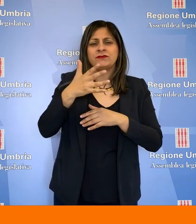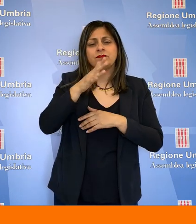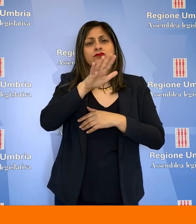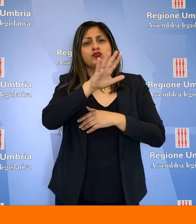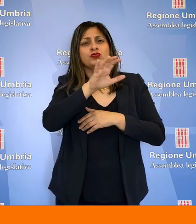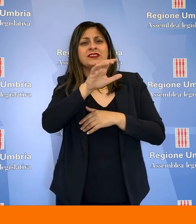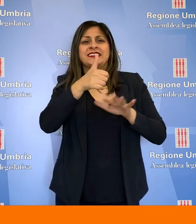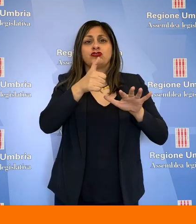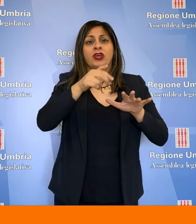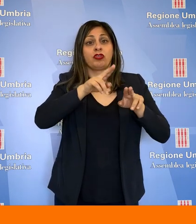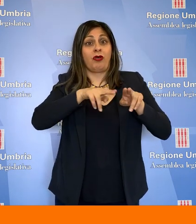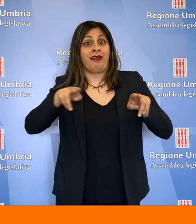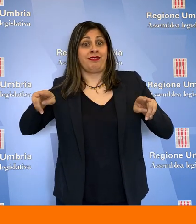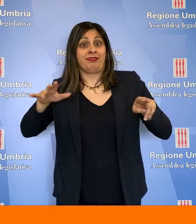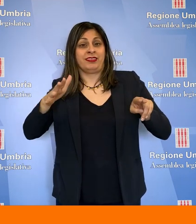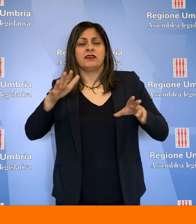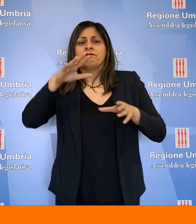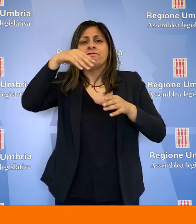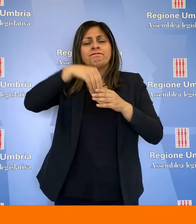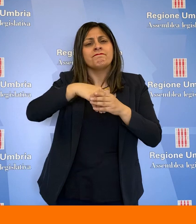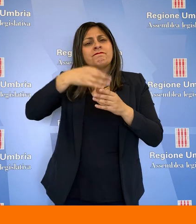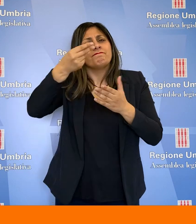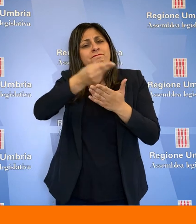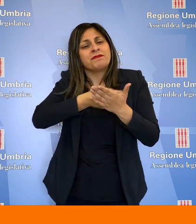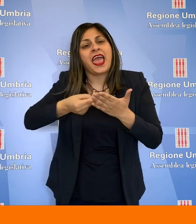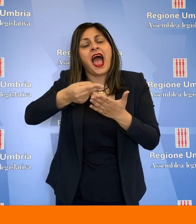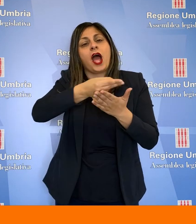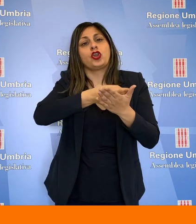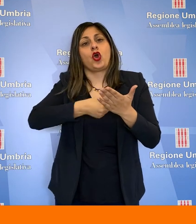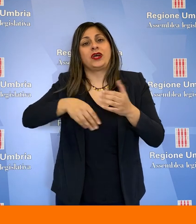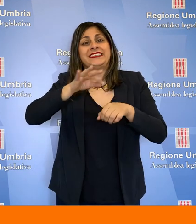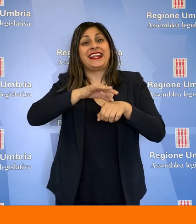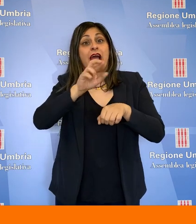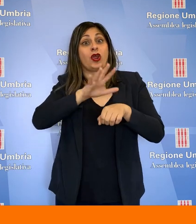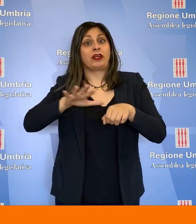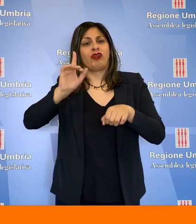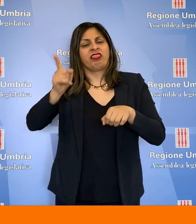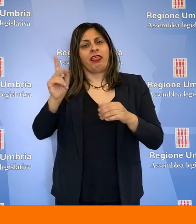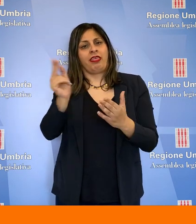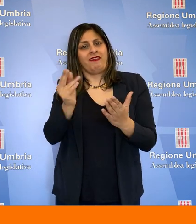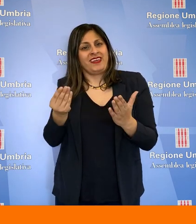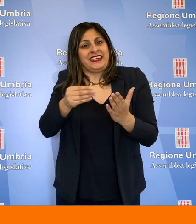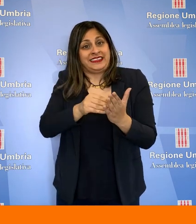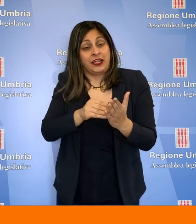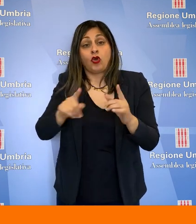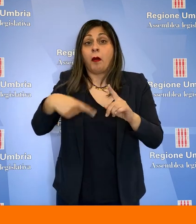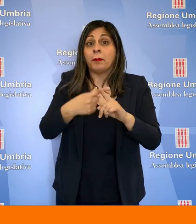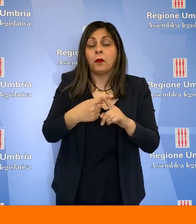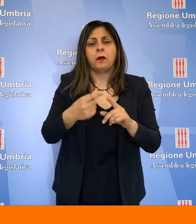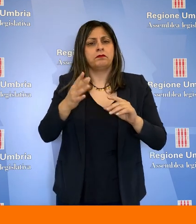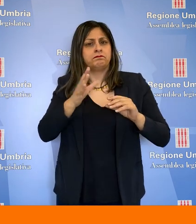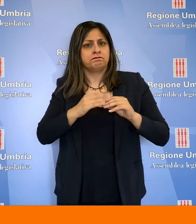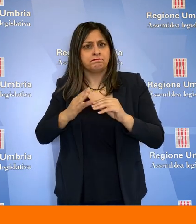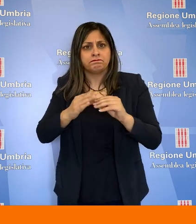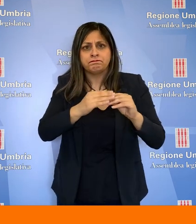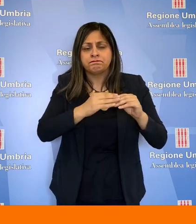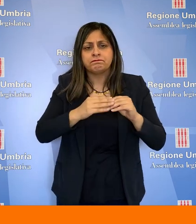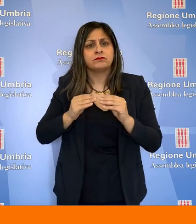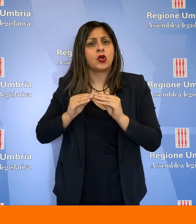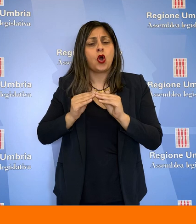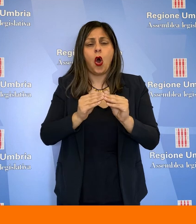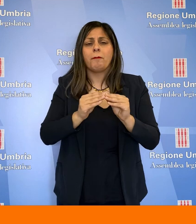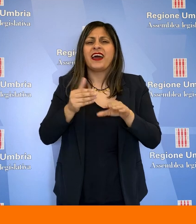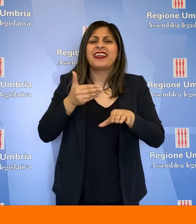specialità, di capienza di almeno 5-600 posti letto, all'interno del Redigendo Piano Sanitario Regionale, e di